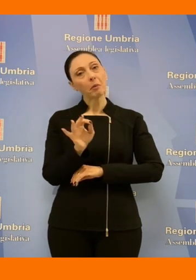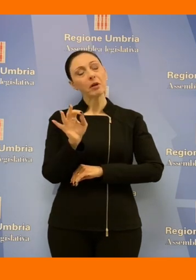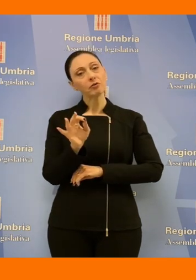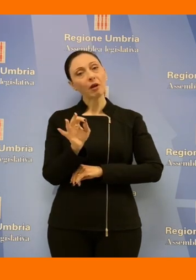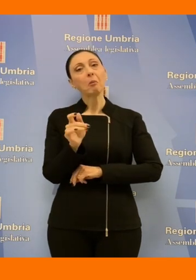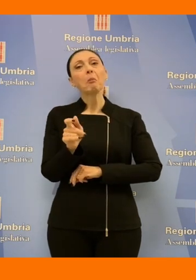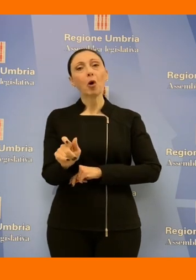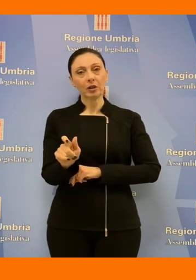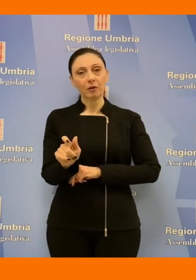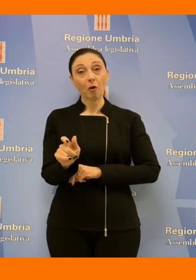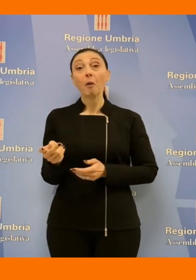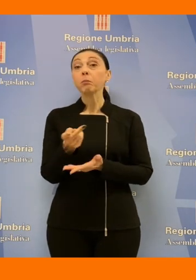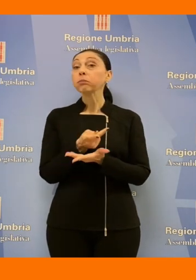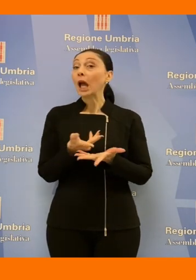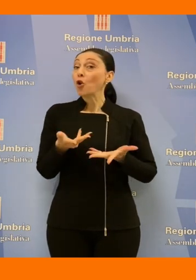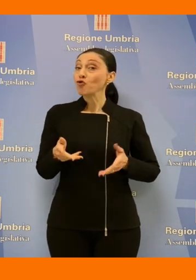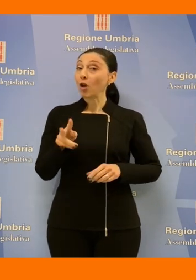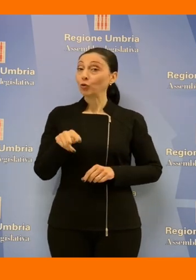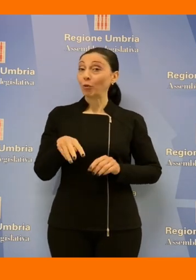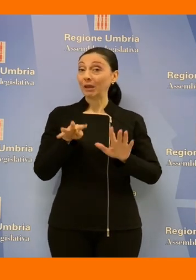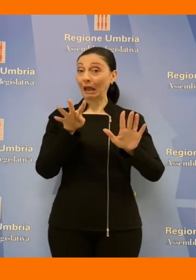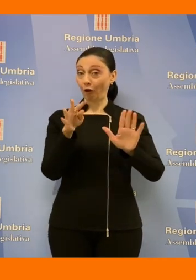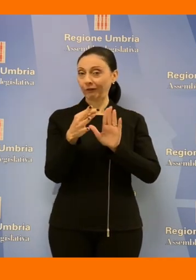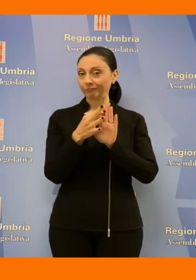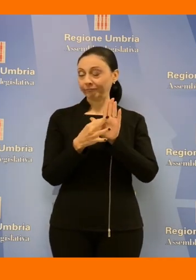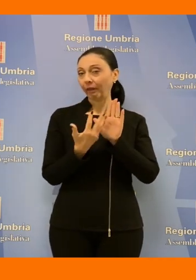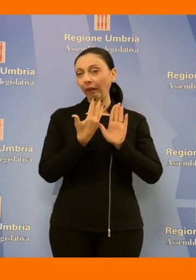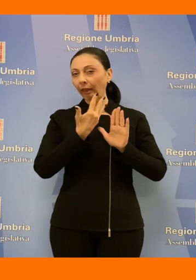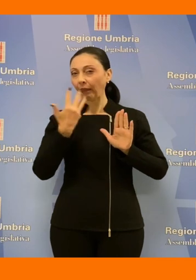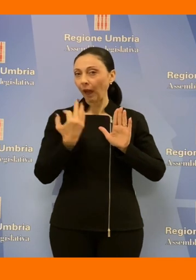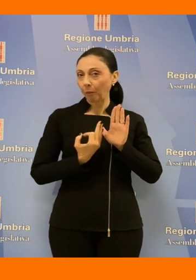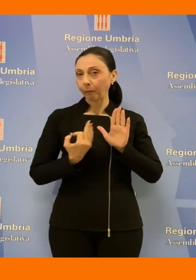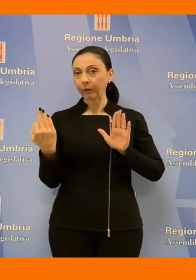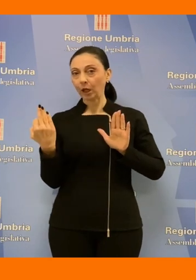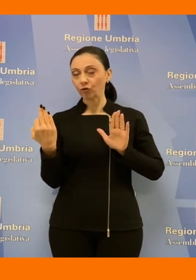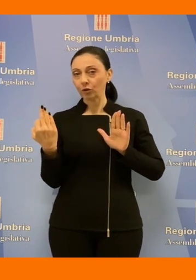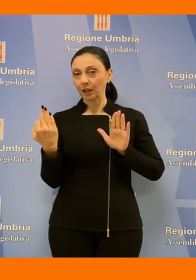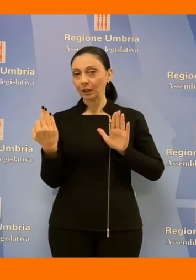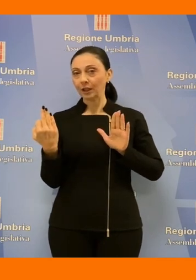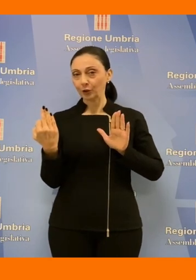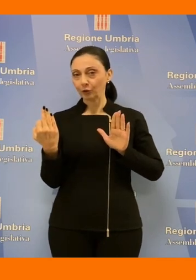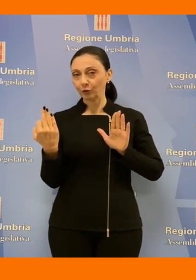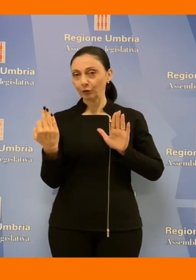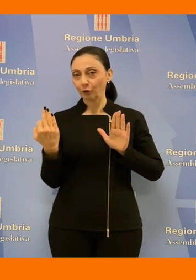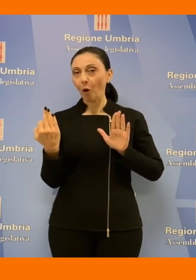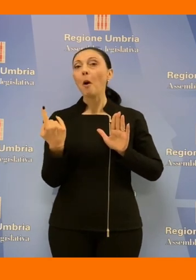% perché nel piano del 2009 c'erano già degli indirizzi ben chiari ben precisi che andavano verso l